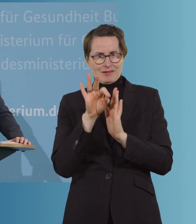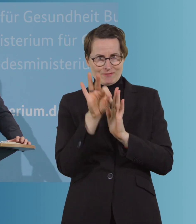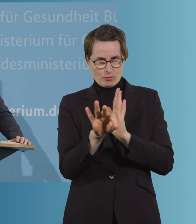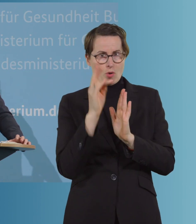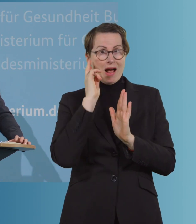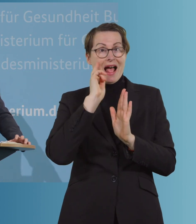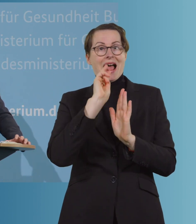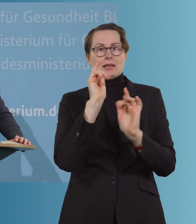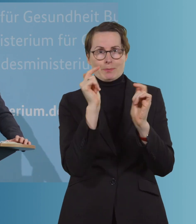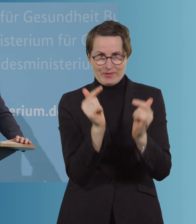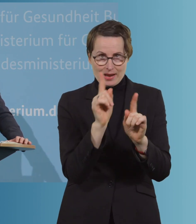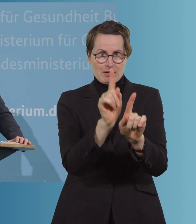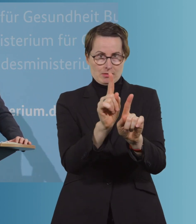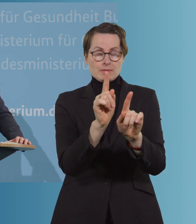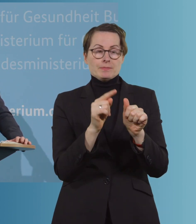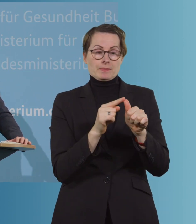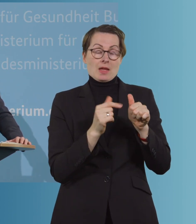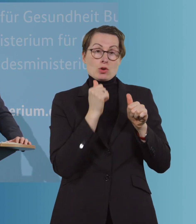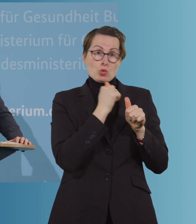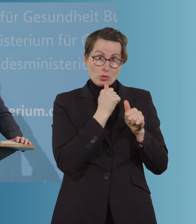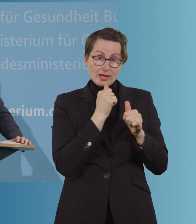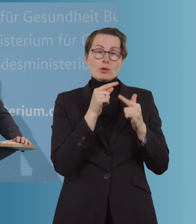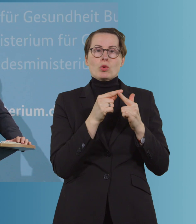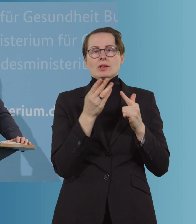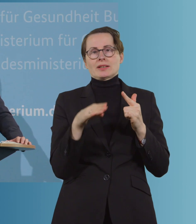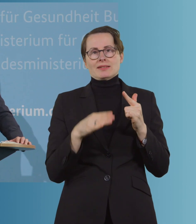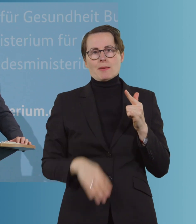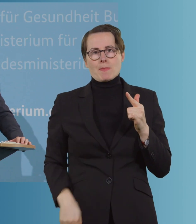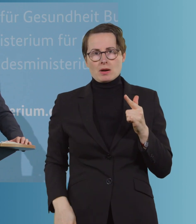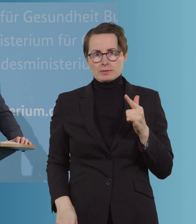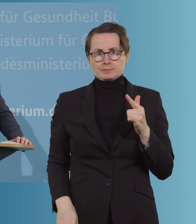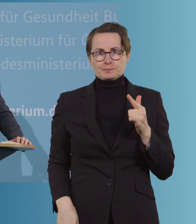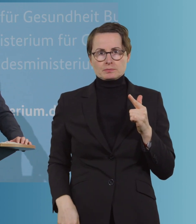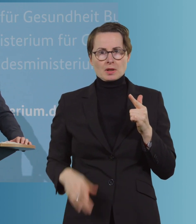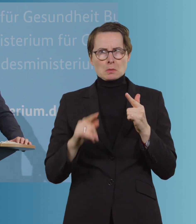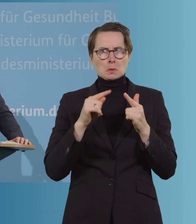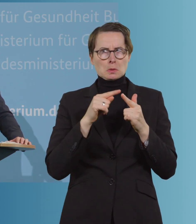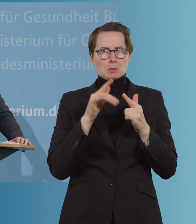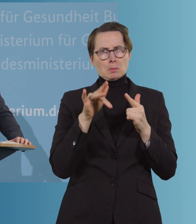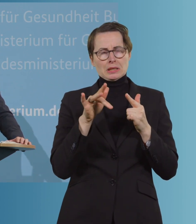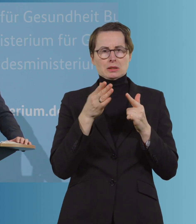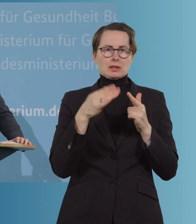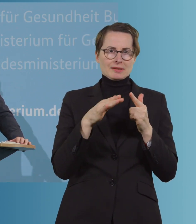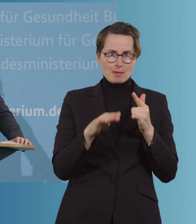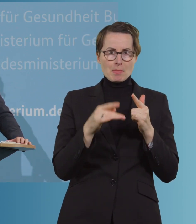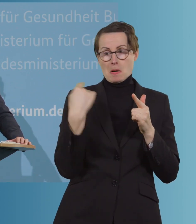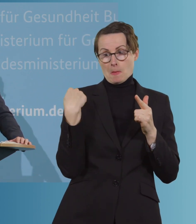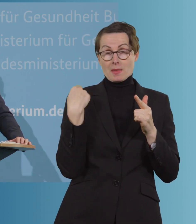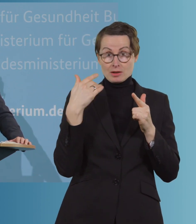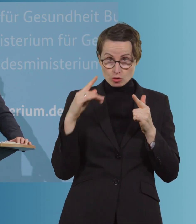Altenpflege, nämlich Juli und Dezember. Also Mitte Dezember haben da nochmal umfangreich Auszahlungen der Prämie